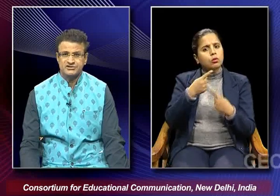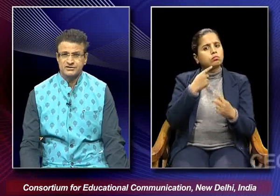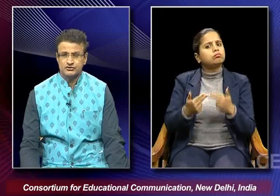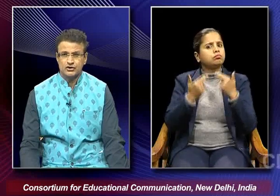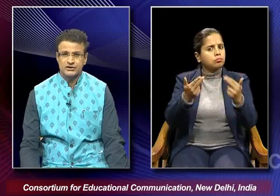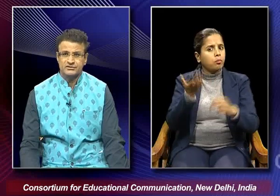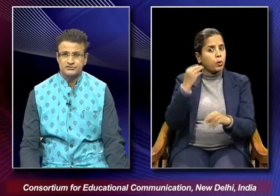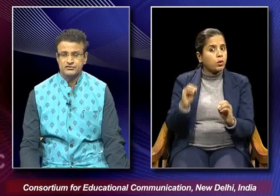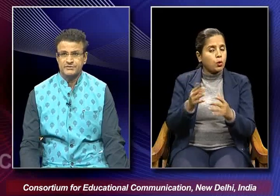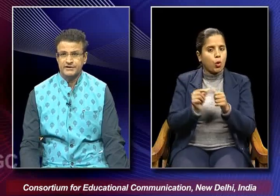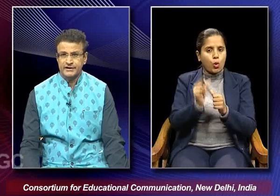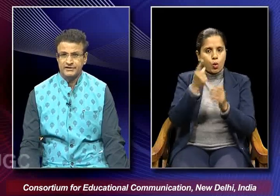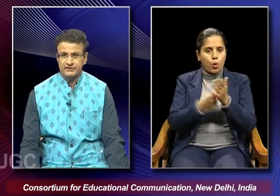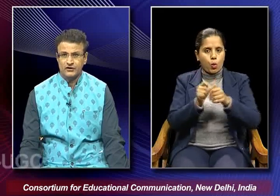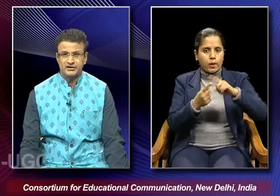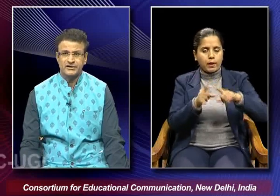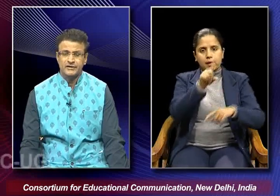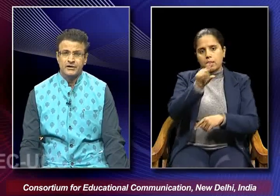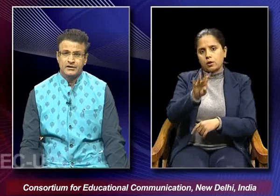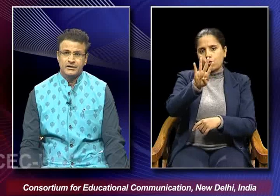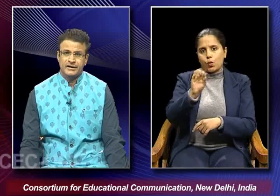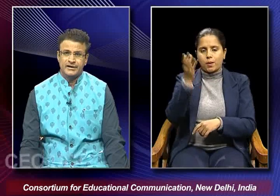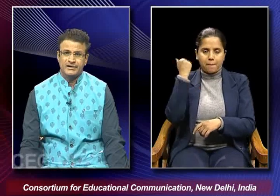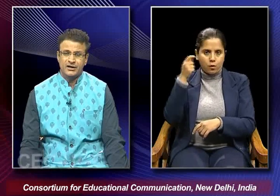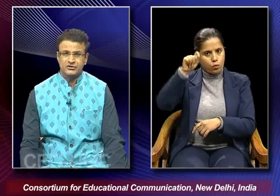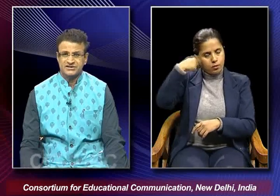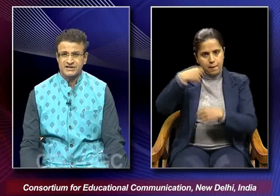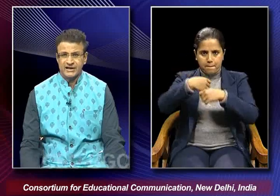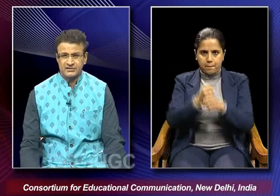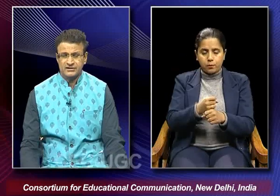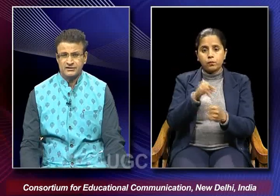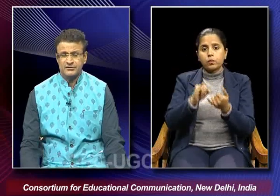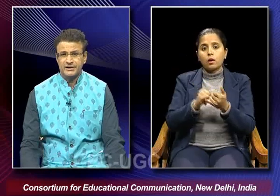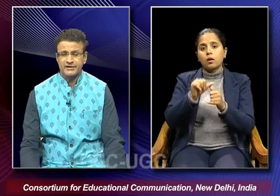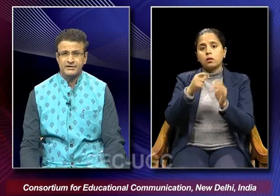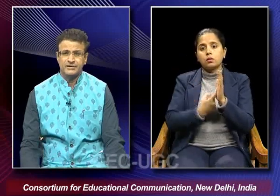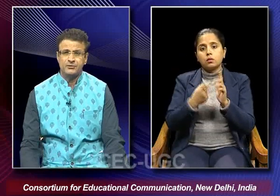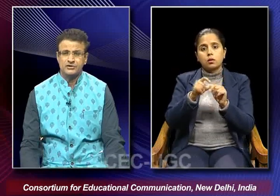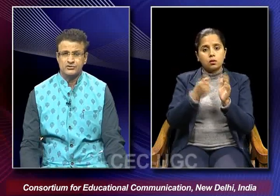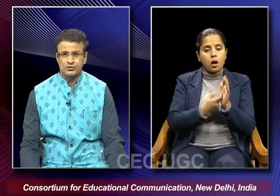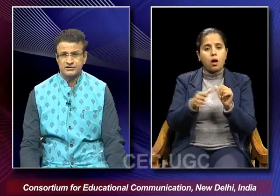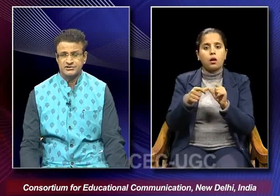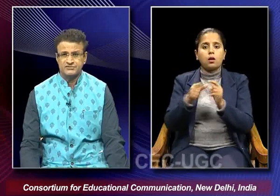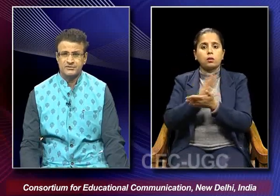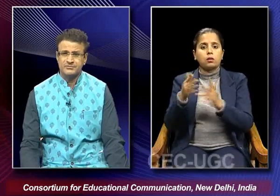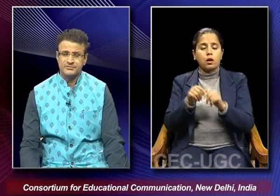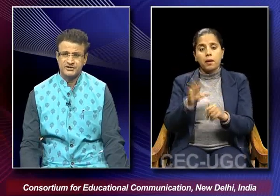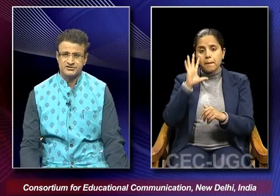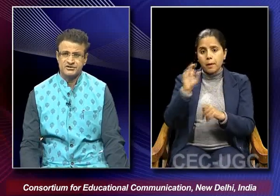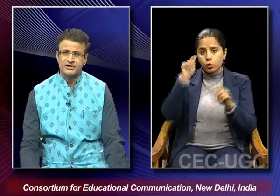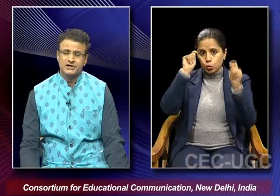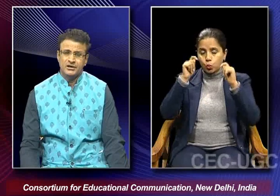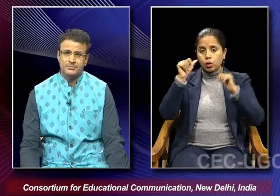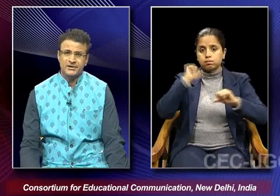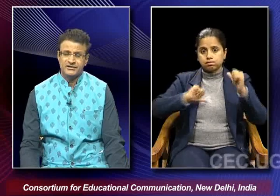initially was aurat which was made in 1940 and how sardar akhtar played an important role in this film the he